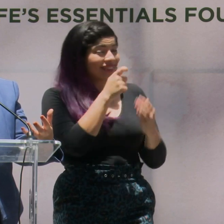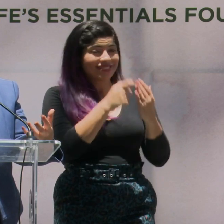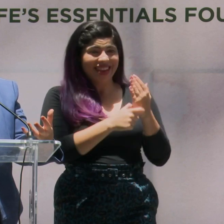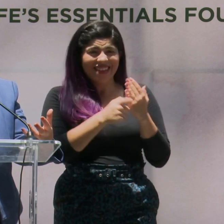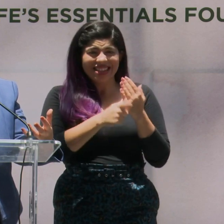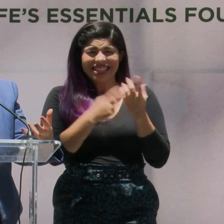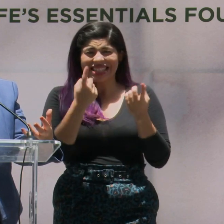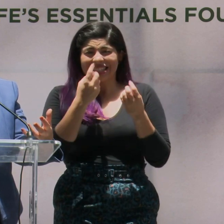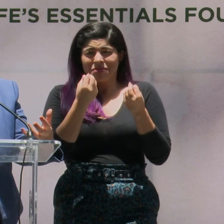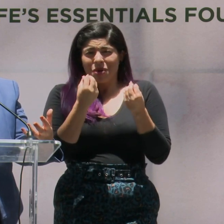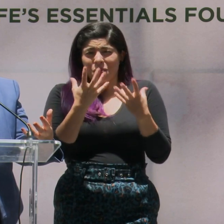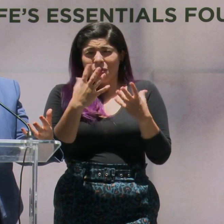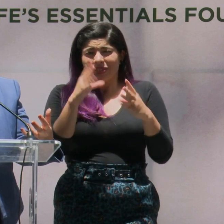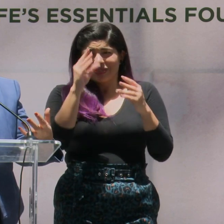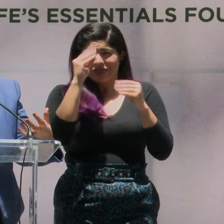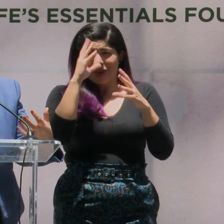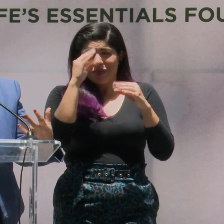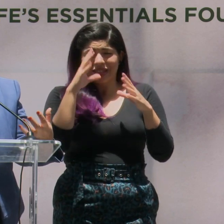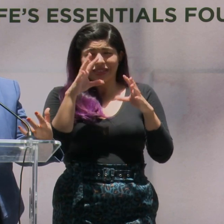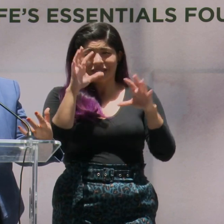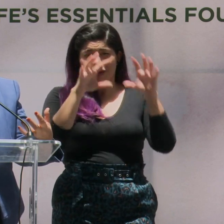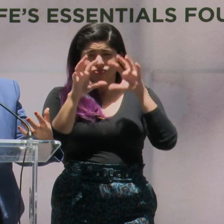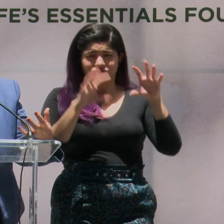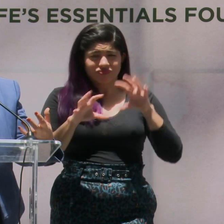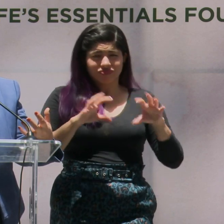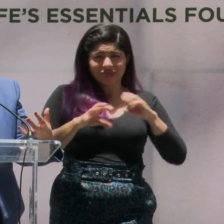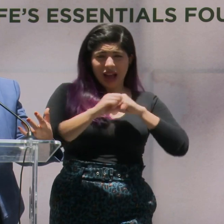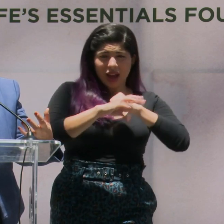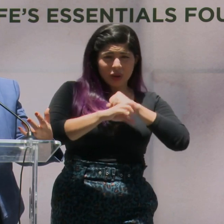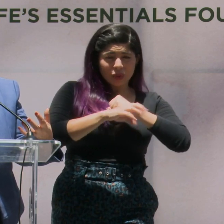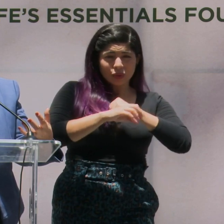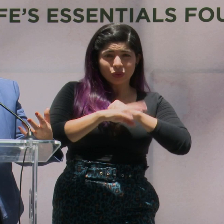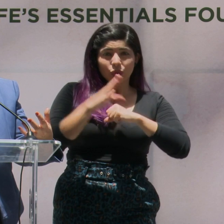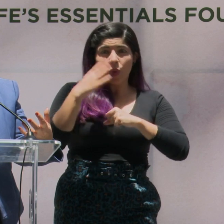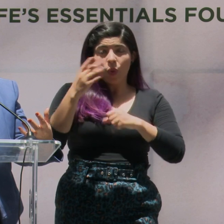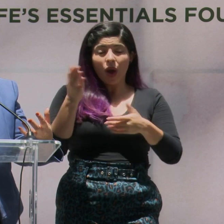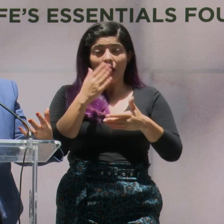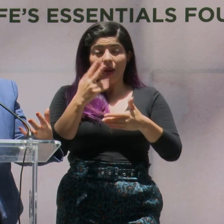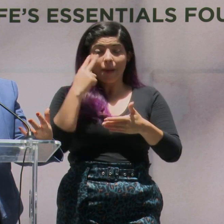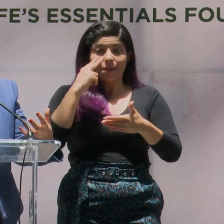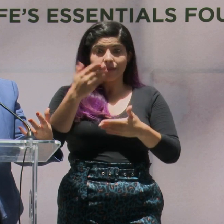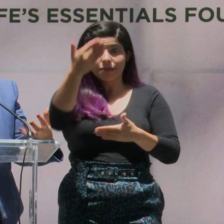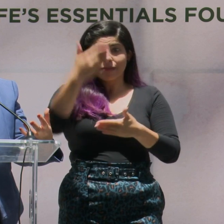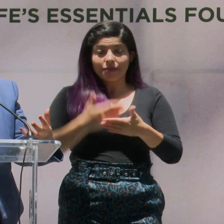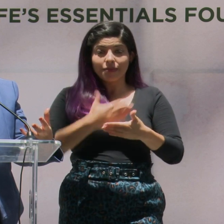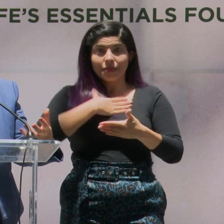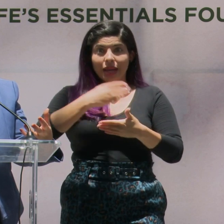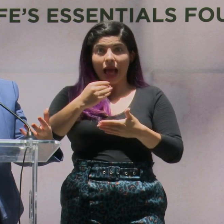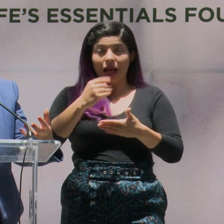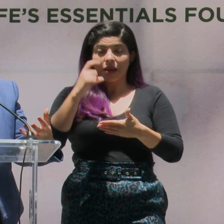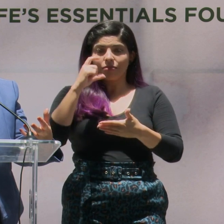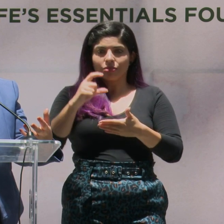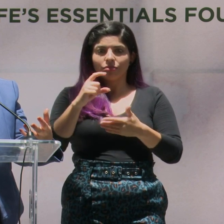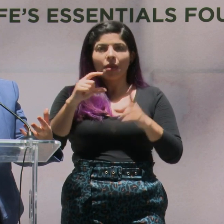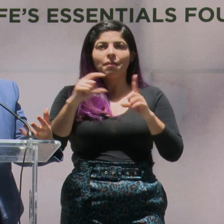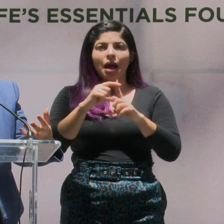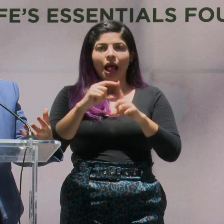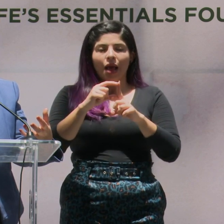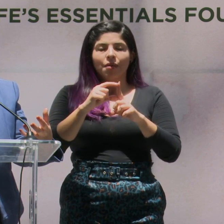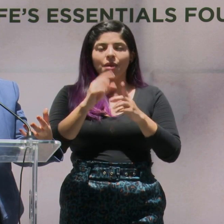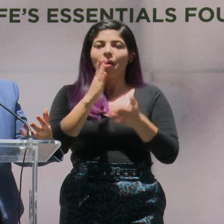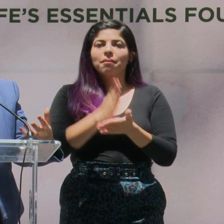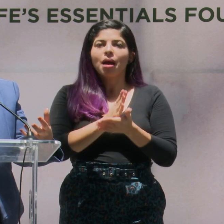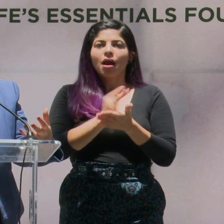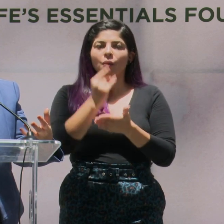tan saturadas de anuncios, cuando usted ve una página en blanco con una palabra, se va a